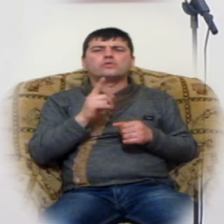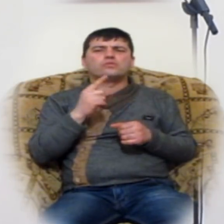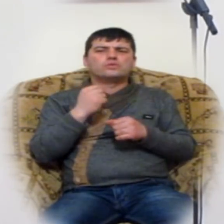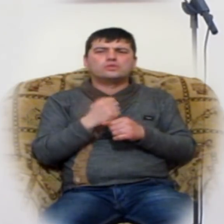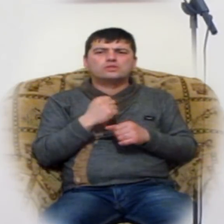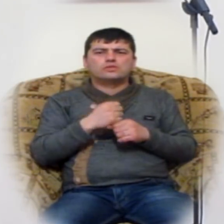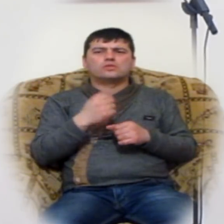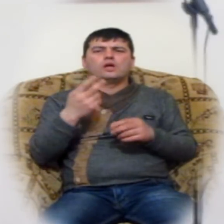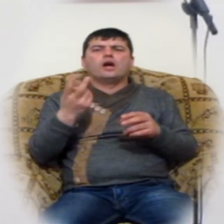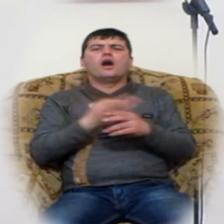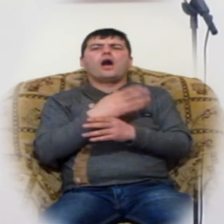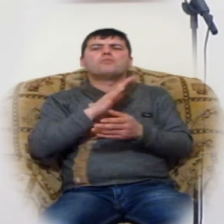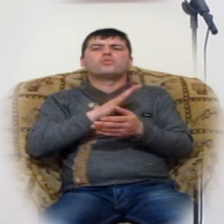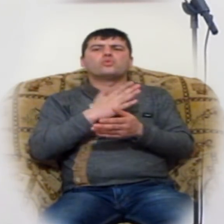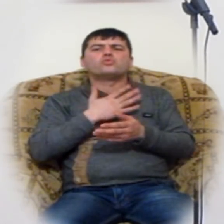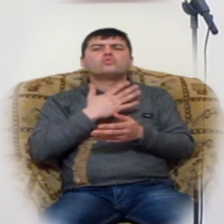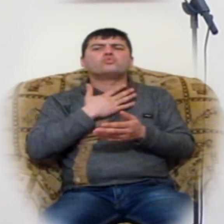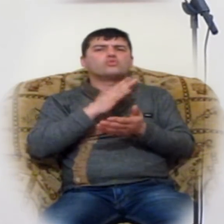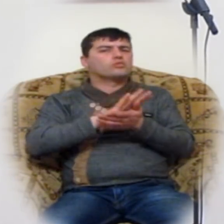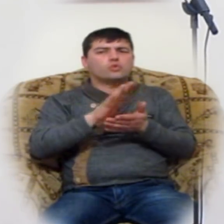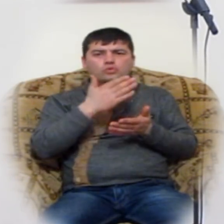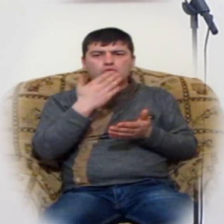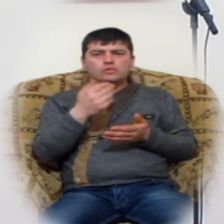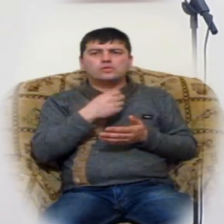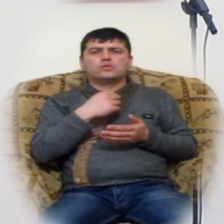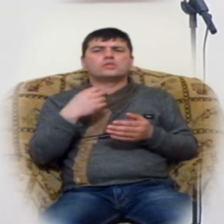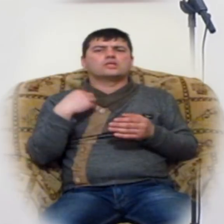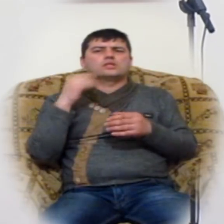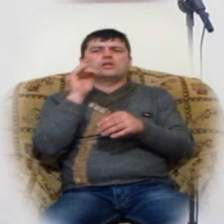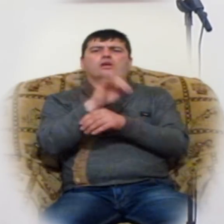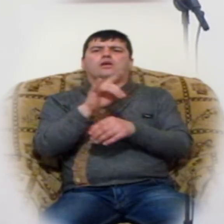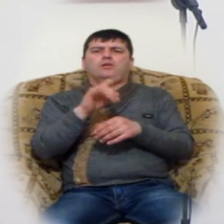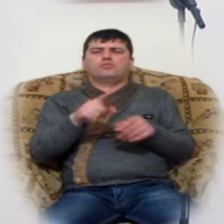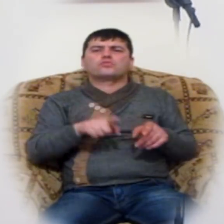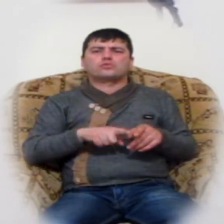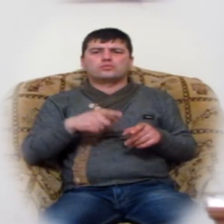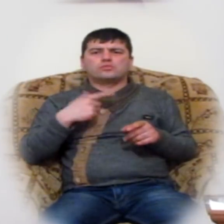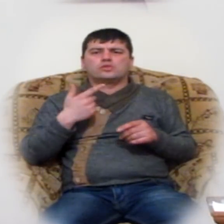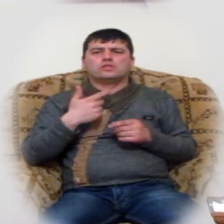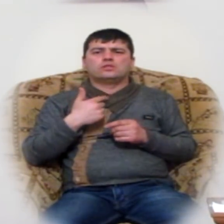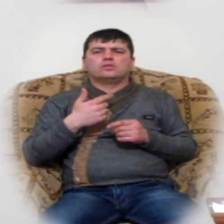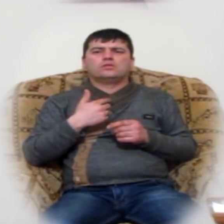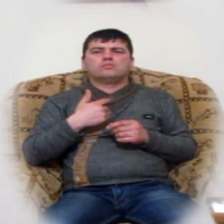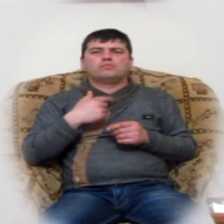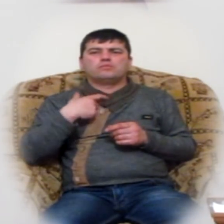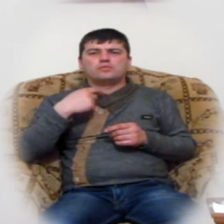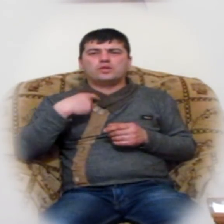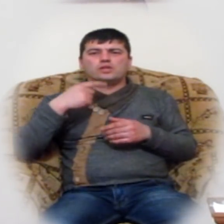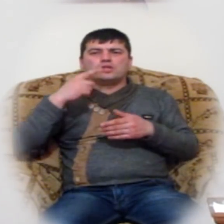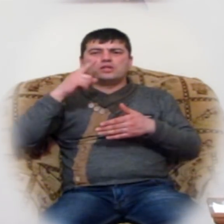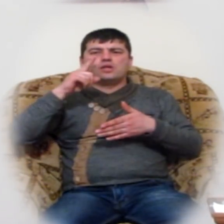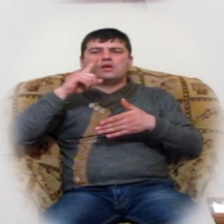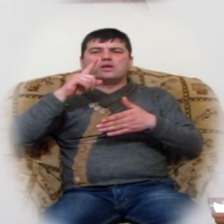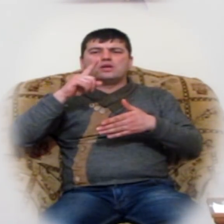առանց սուրպոքու, ինչ նախապելություն է, մեր ստեղծած հավադացյալի կյանքը,